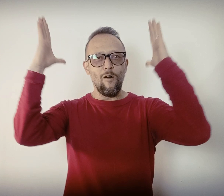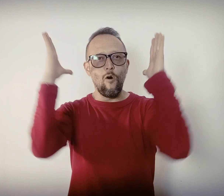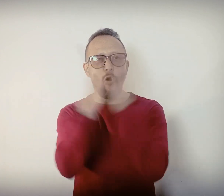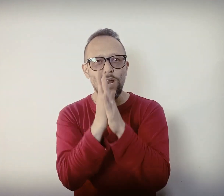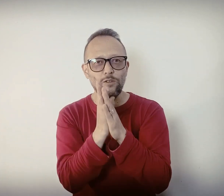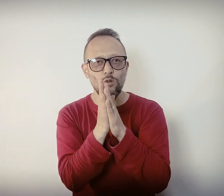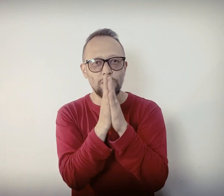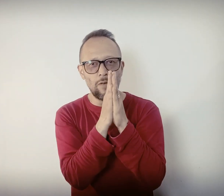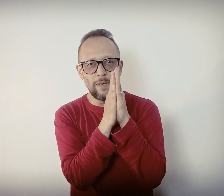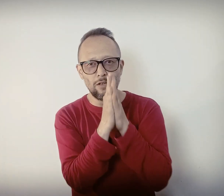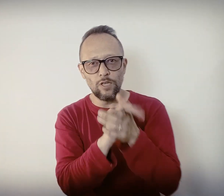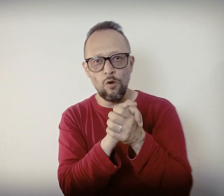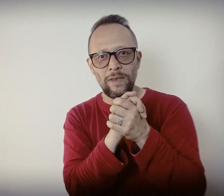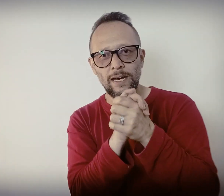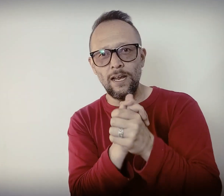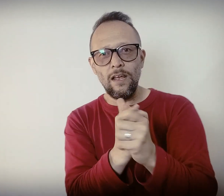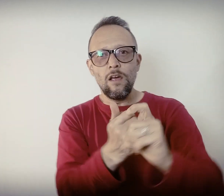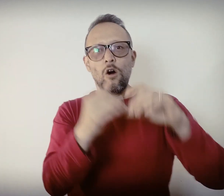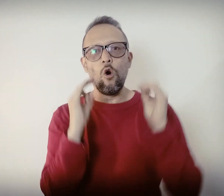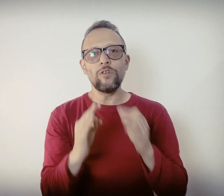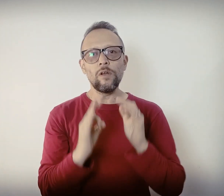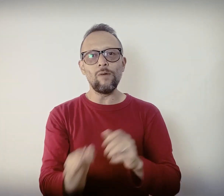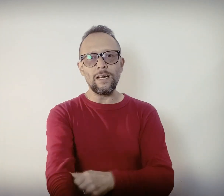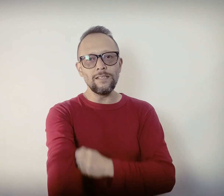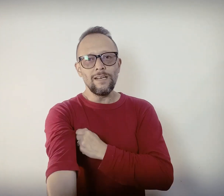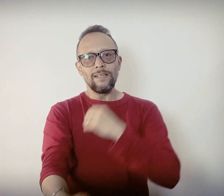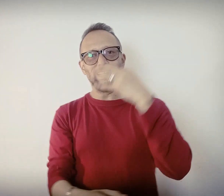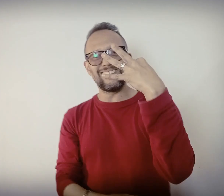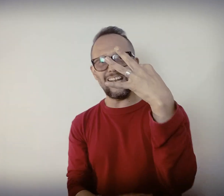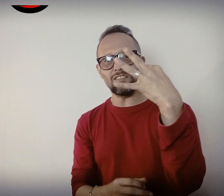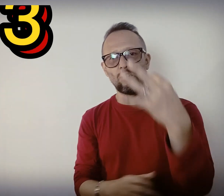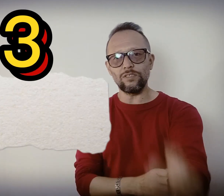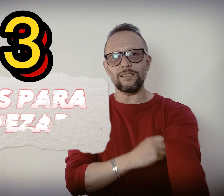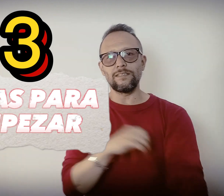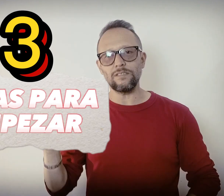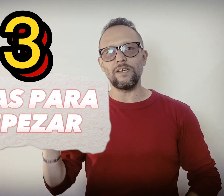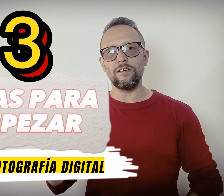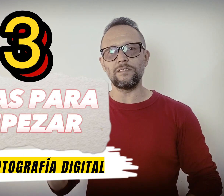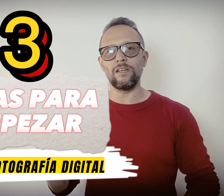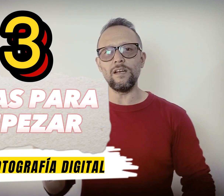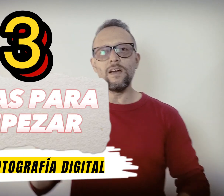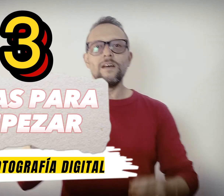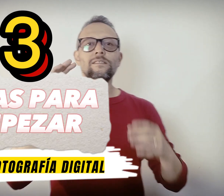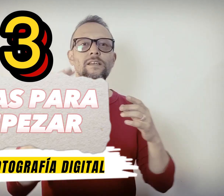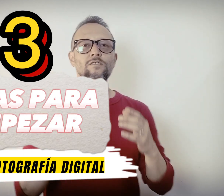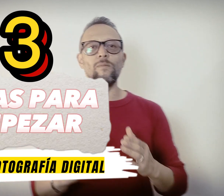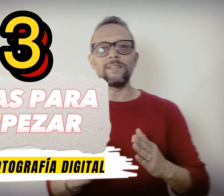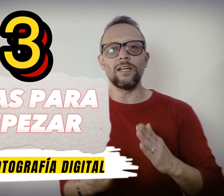Hola a todos y bienvenidos de nuevo a mi canal, hoy quiero hablarles de tres cosas que debes tener si quieres comenzar en el